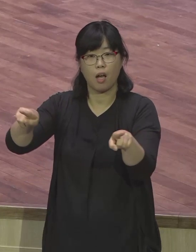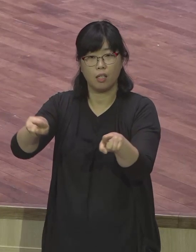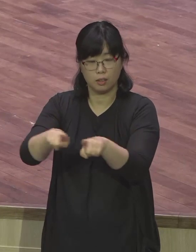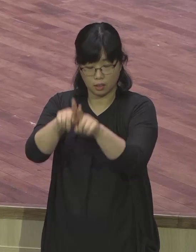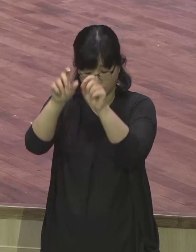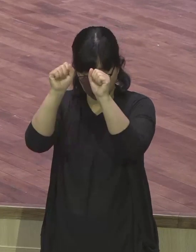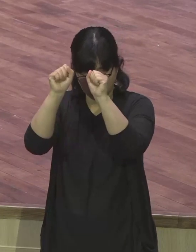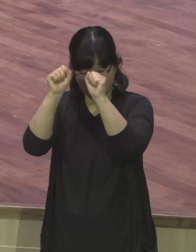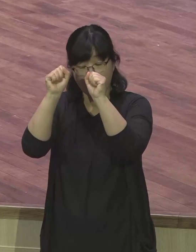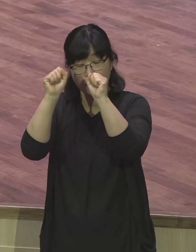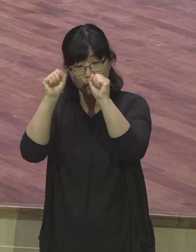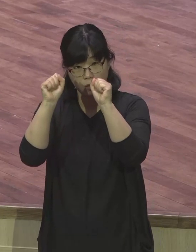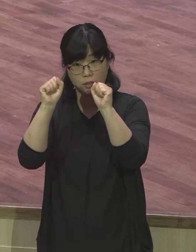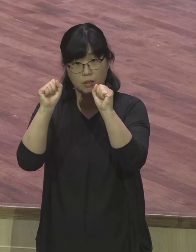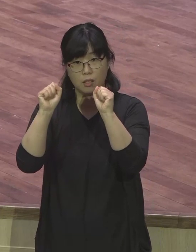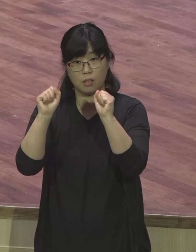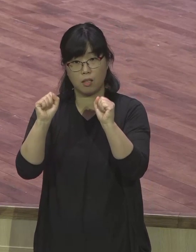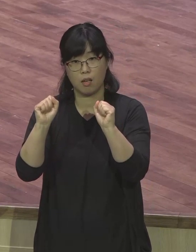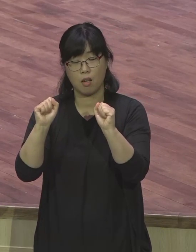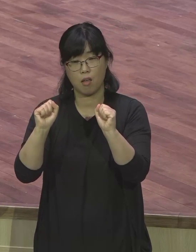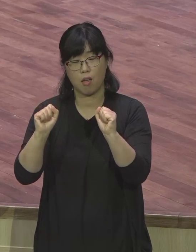인마국에 함께하시니